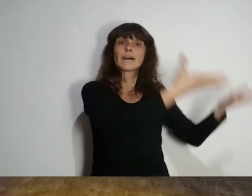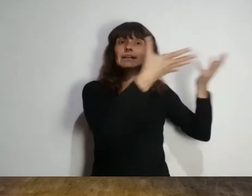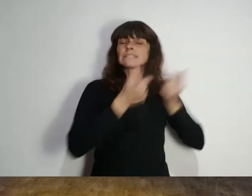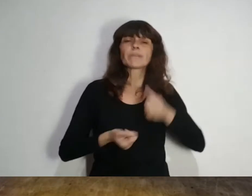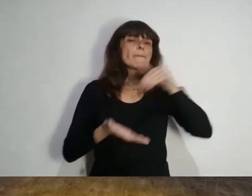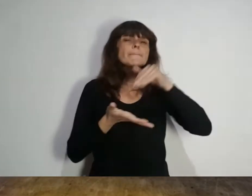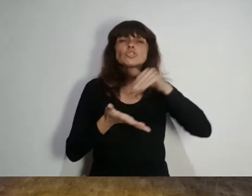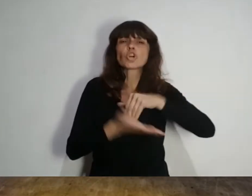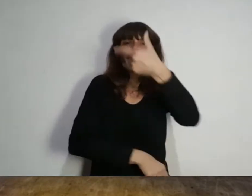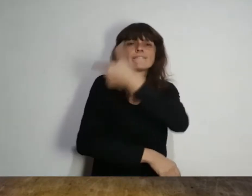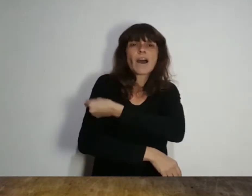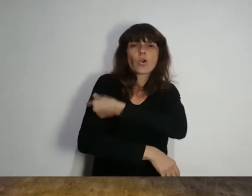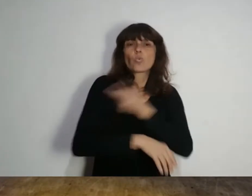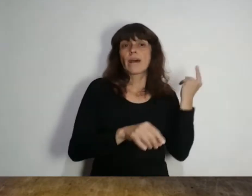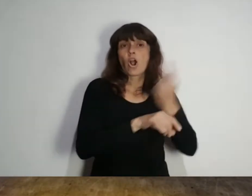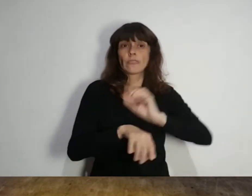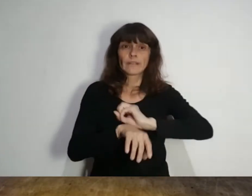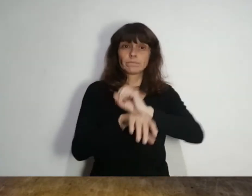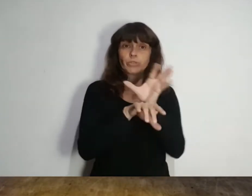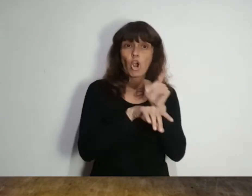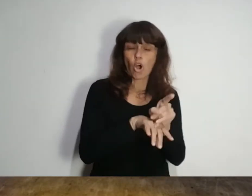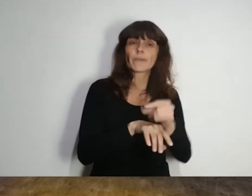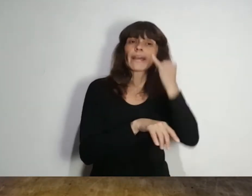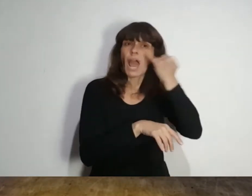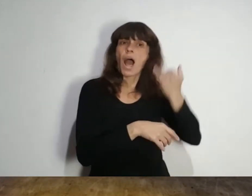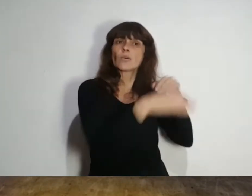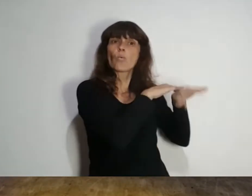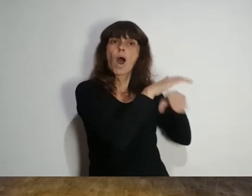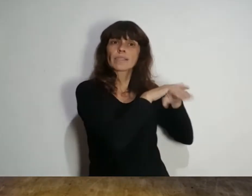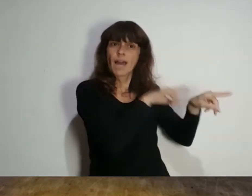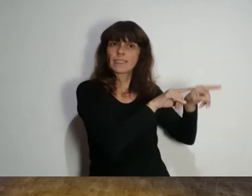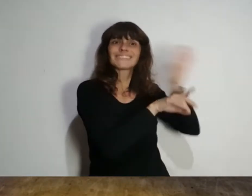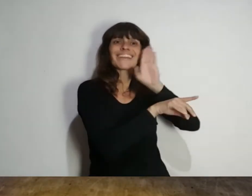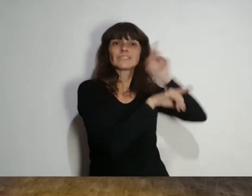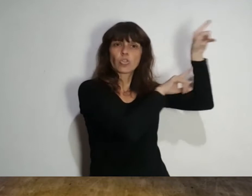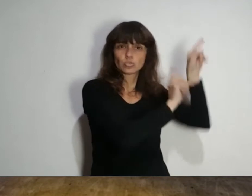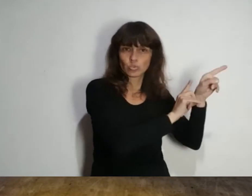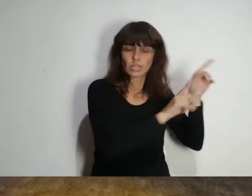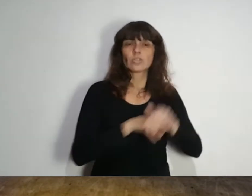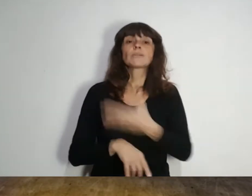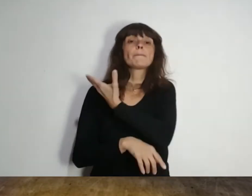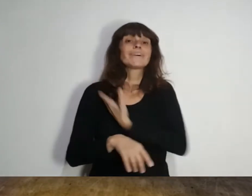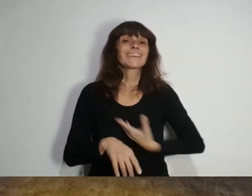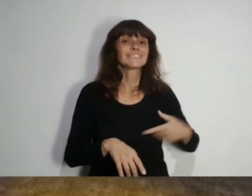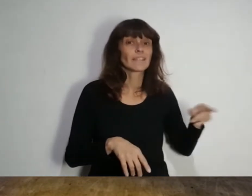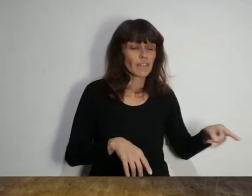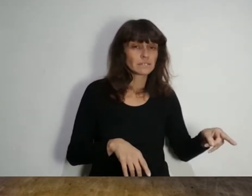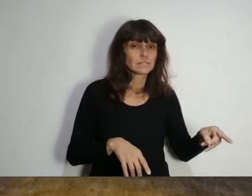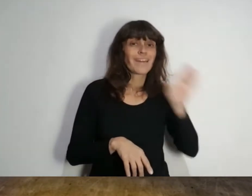recibirá millones de vacunas contra el COVID-19 que se almacenan en los Estados Unidos. El presidente